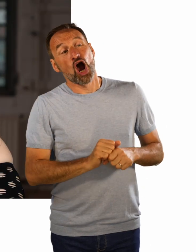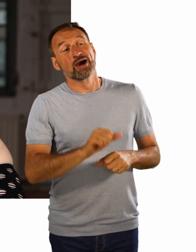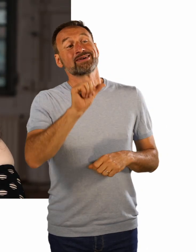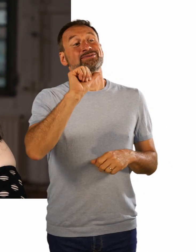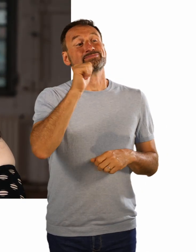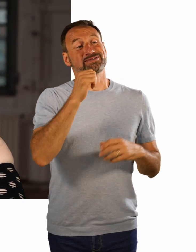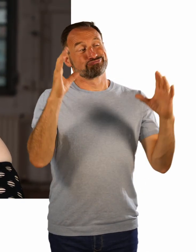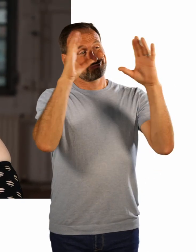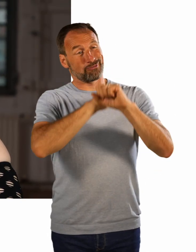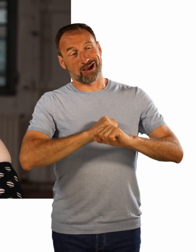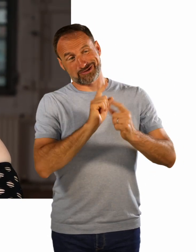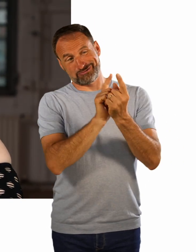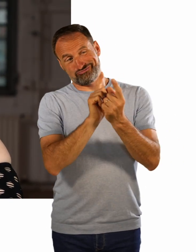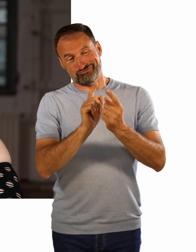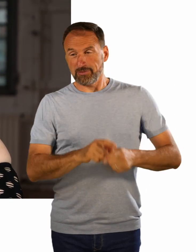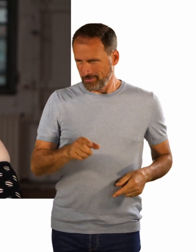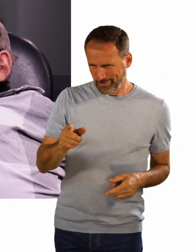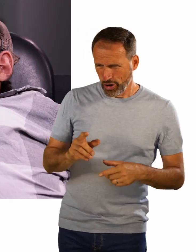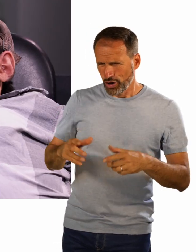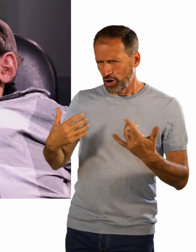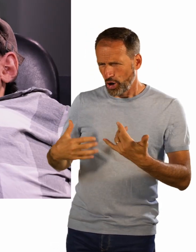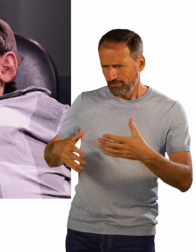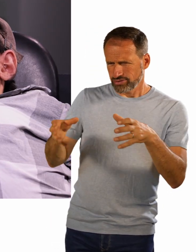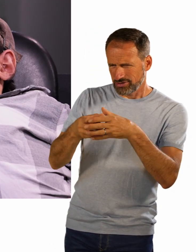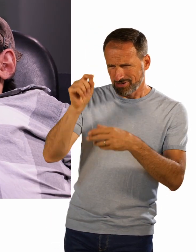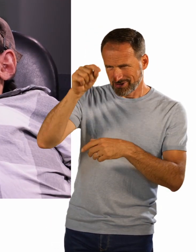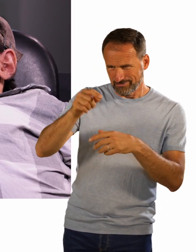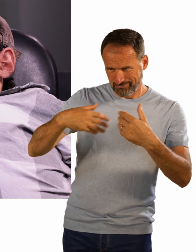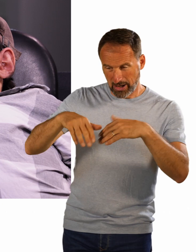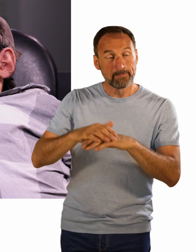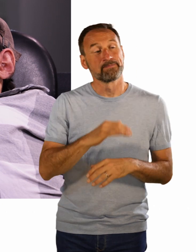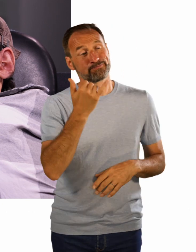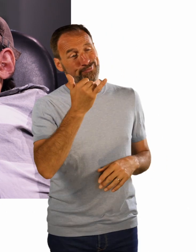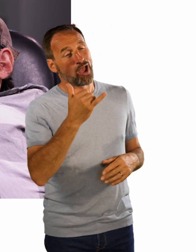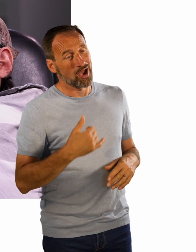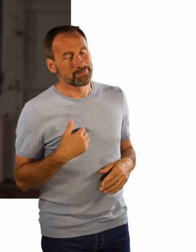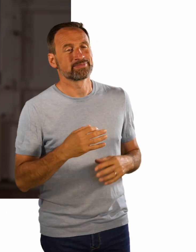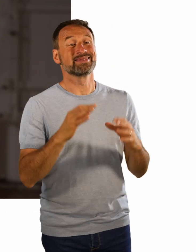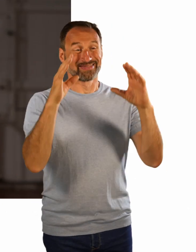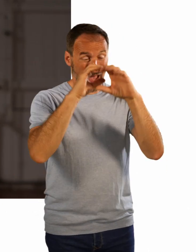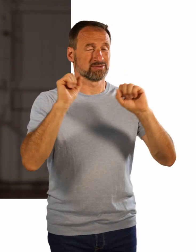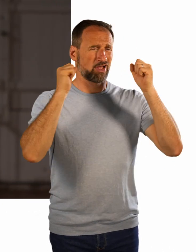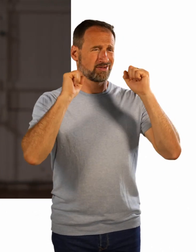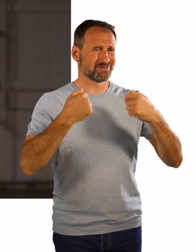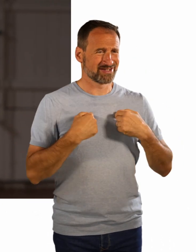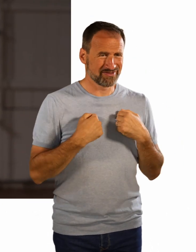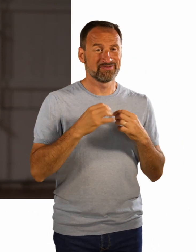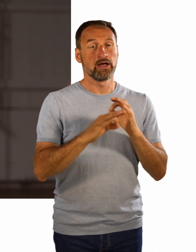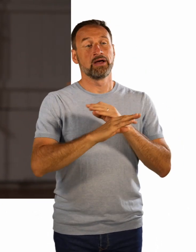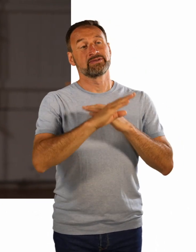Clubs, genau. Weil ich bin ein sehr, sehr nachtaktiver Mensch. Ich schlafe tagsüber sehr, sehr gerne, muss ich sagen. Dementsprechend bin ich dann meistens am Wochenende